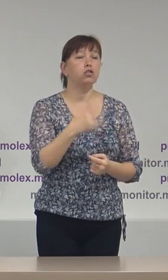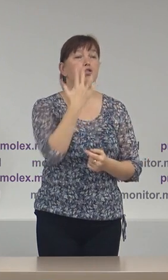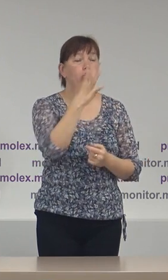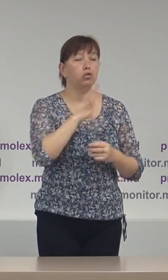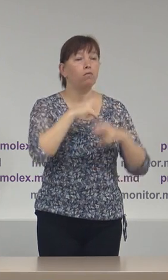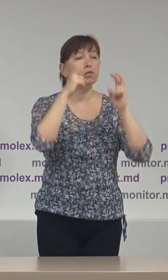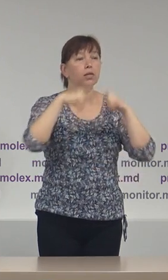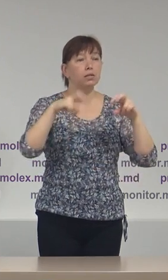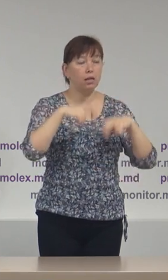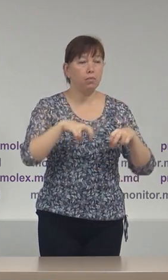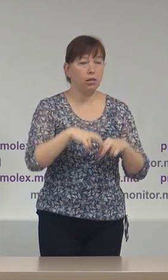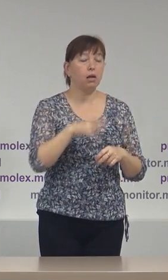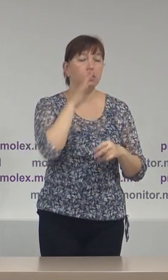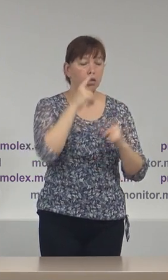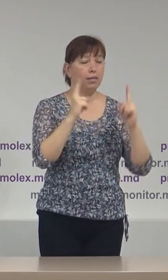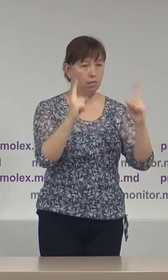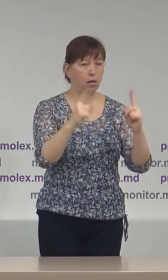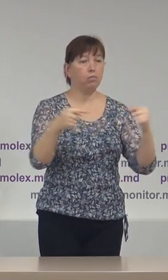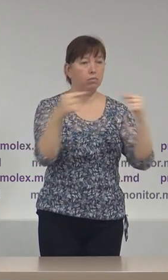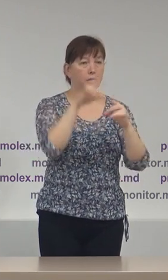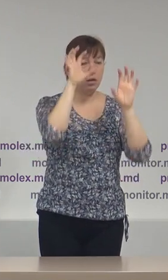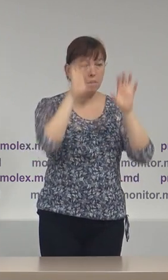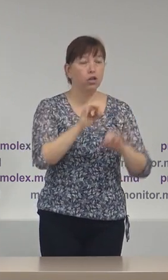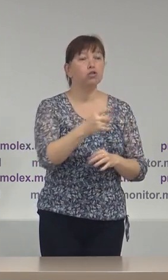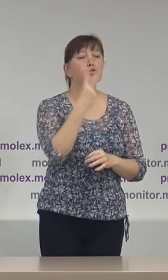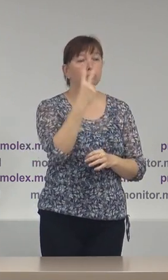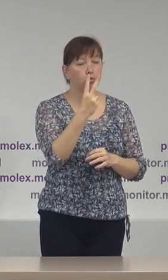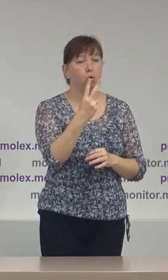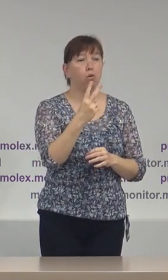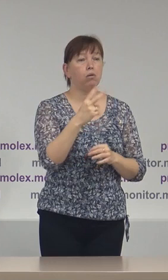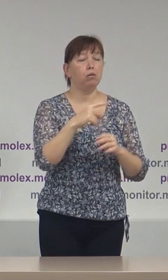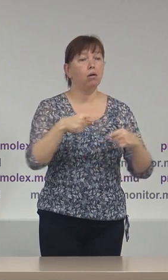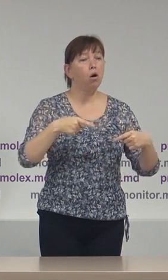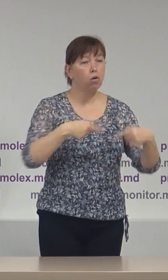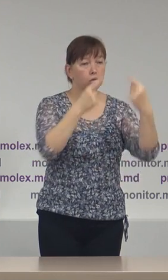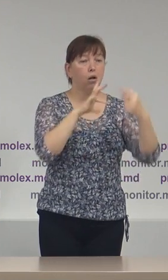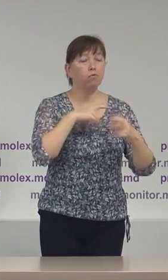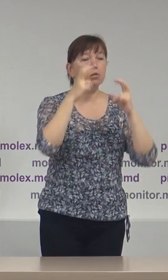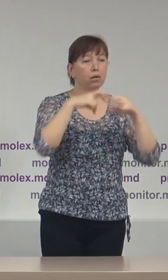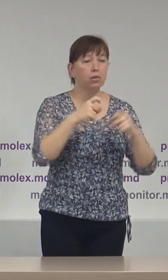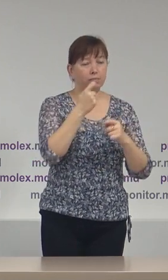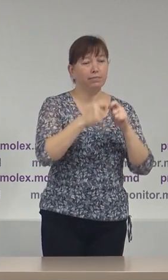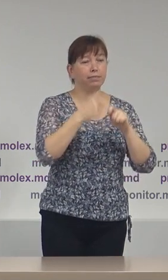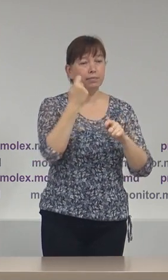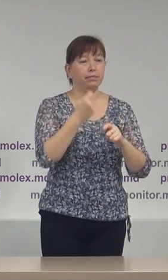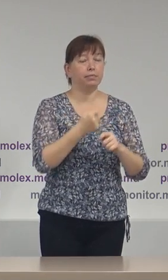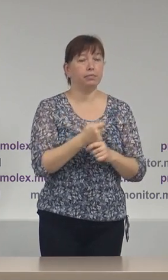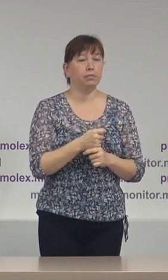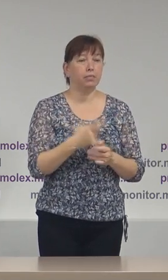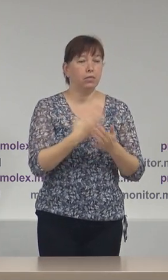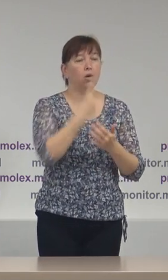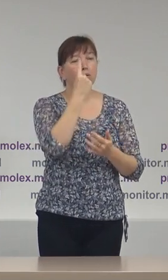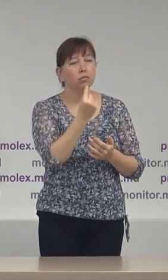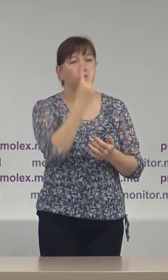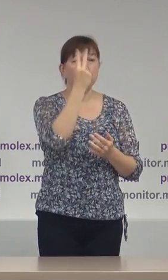fost examinate în termen prevăzut de lege și două contestații au fost examinate cu abateri minore de o zi